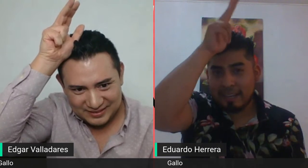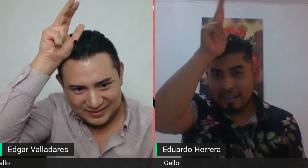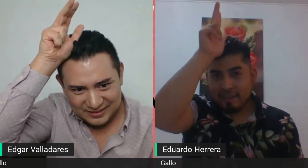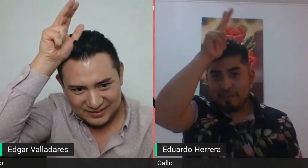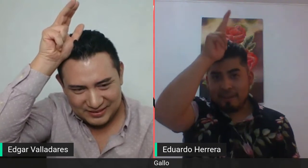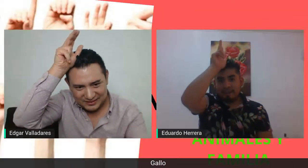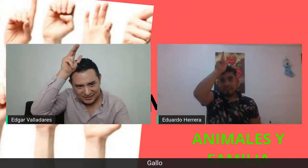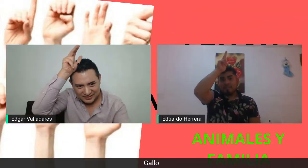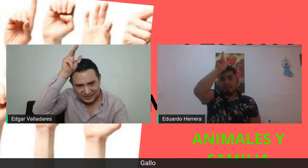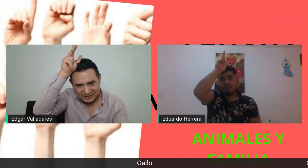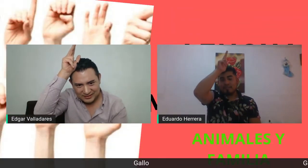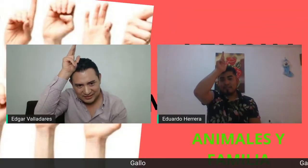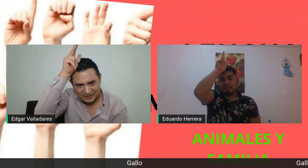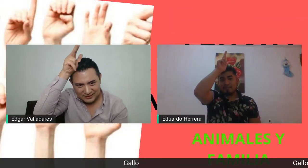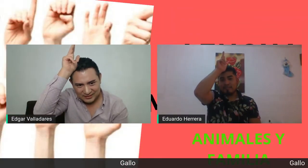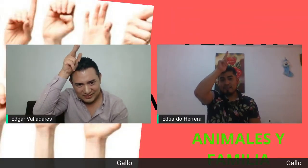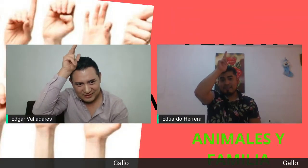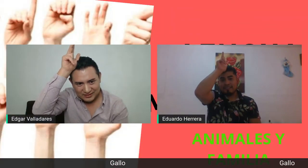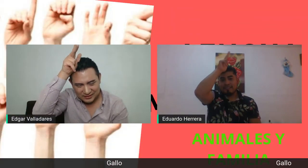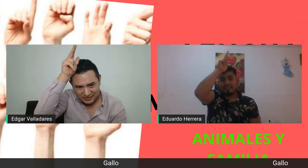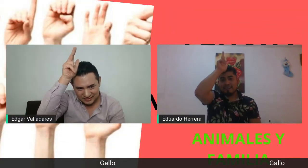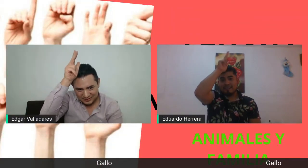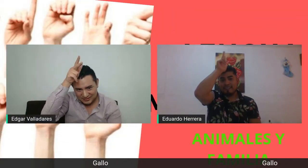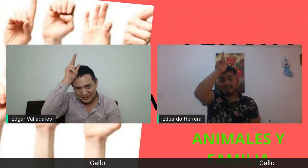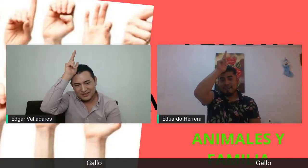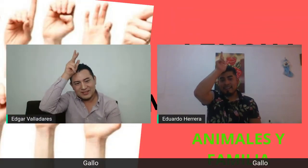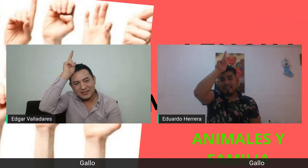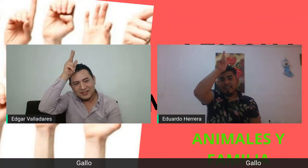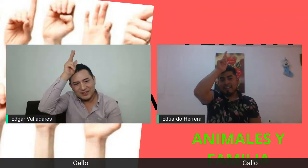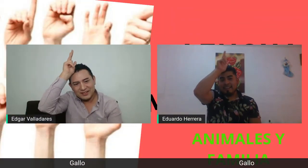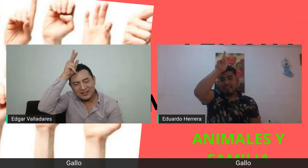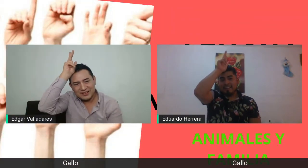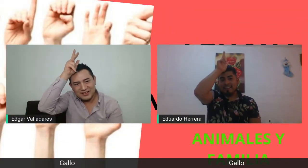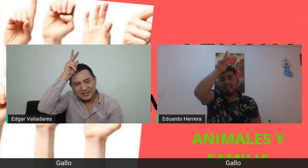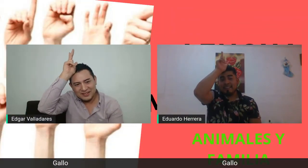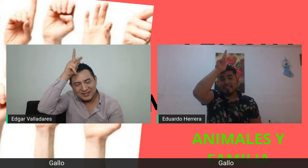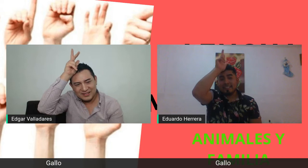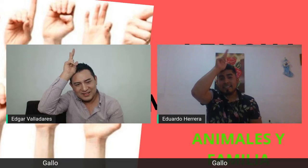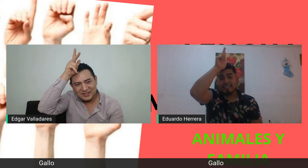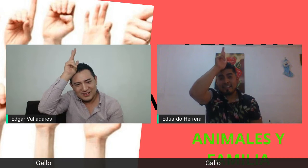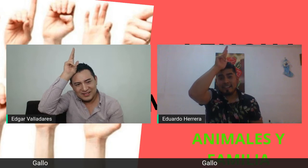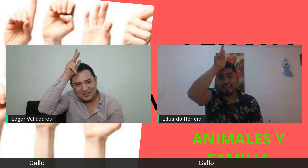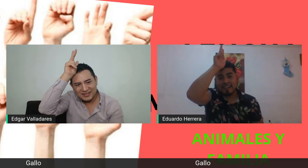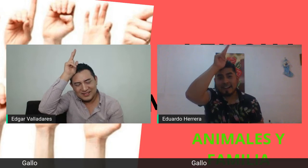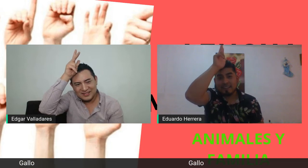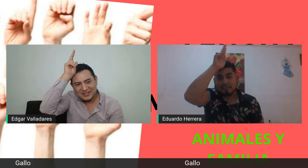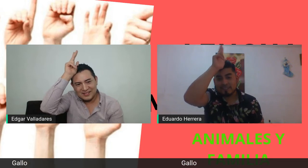Y nada más hacemos esto. ¿Sale? Y esa es la seña de gallo.